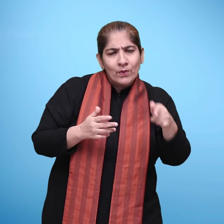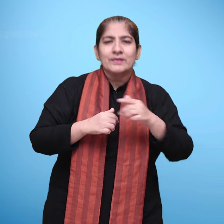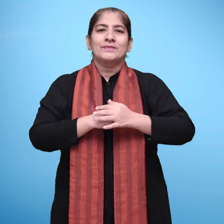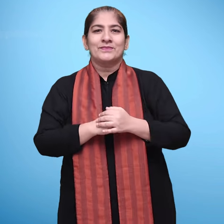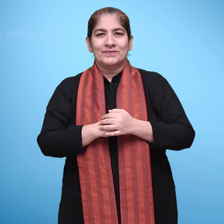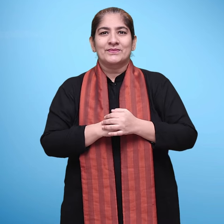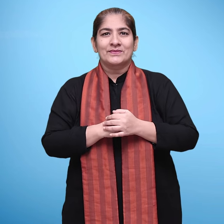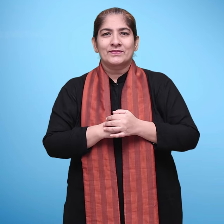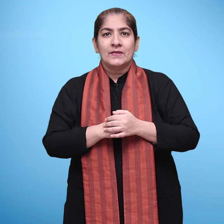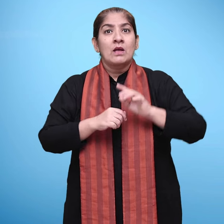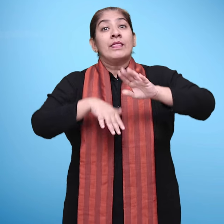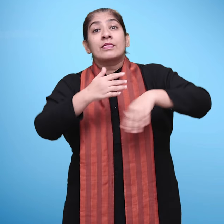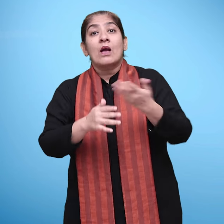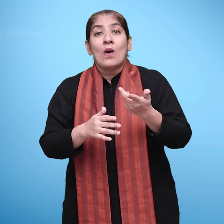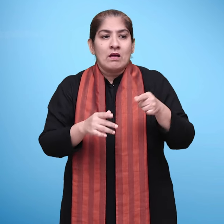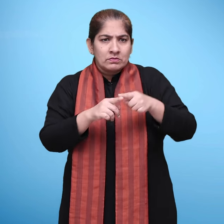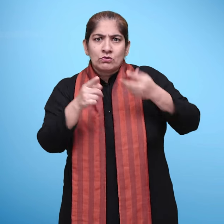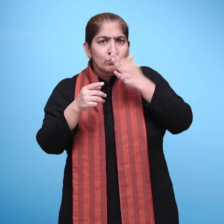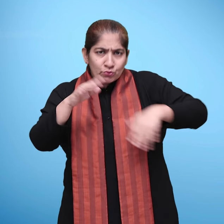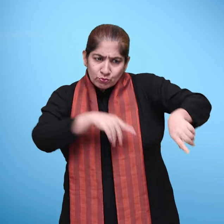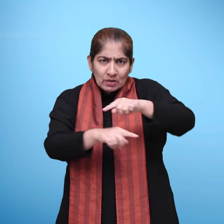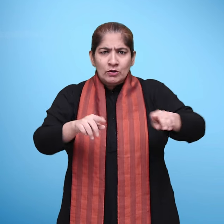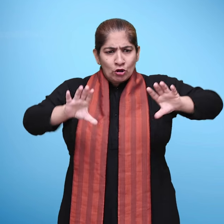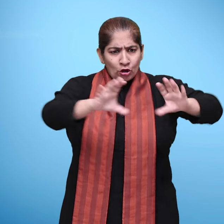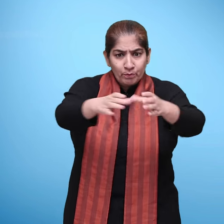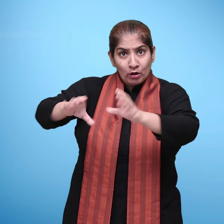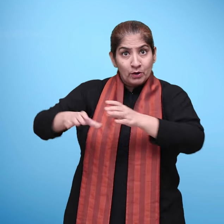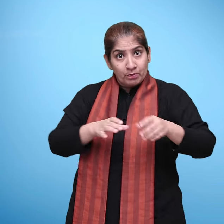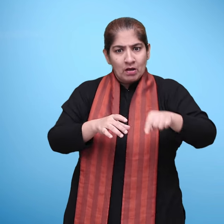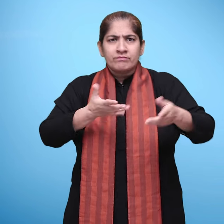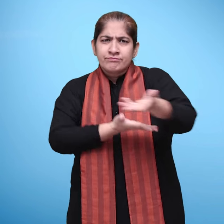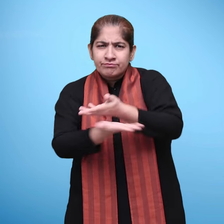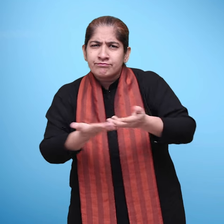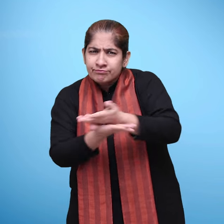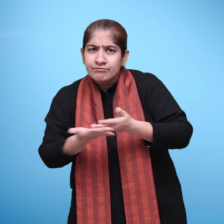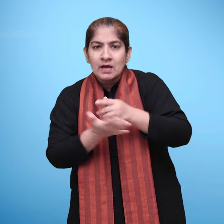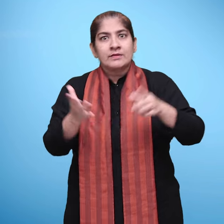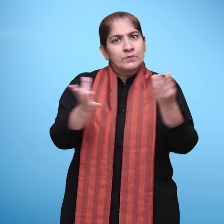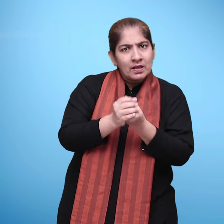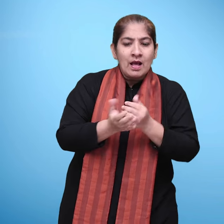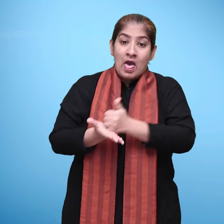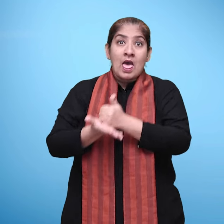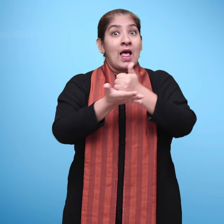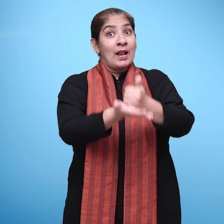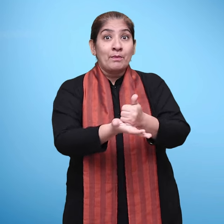के लिए कहिए कुछ दिनों बाद छोटे समयों में बच्चों को मिलकर पढ़ने के लिए कहिए उनका अवलोकन कीजिए